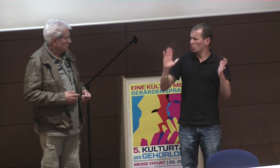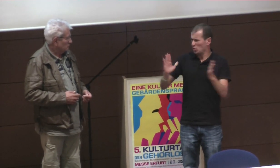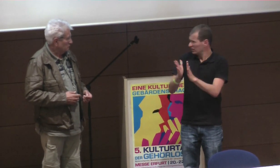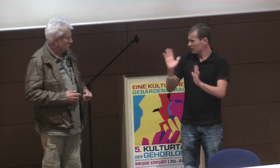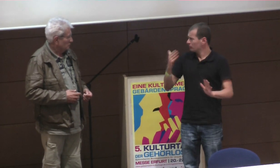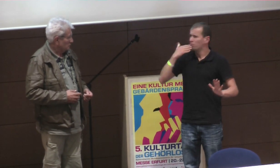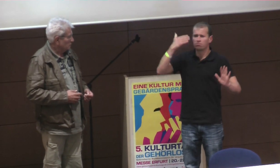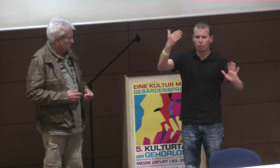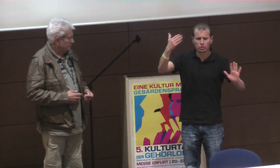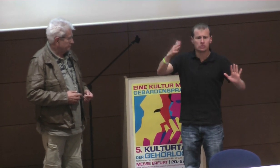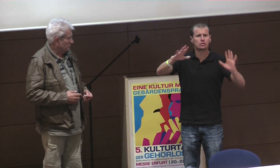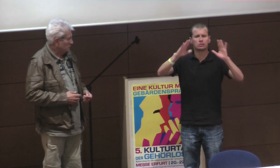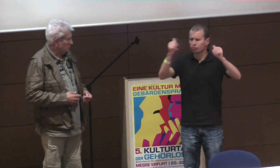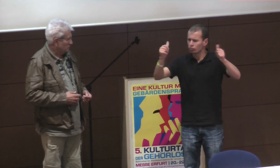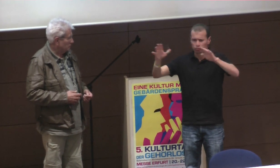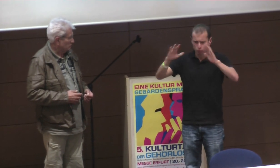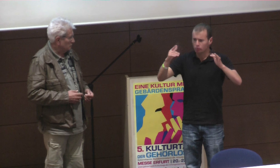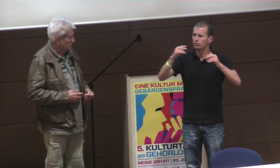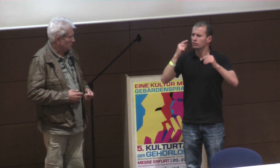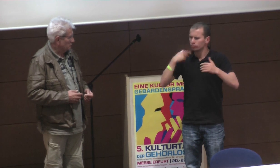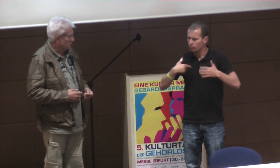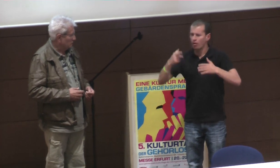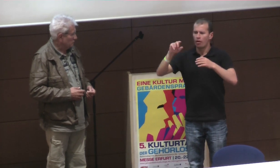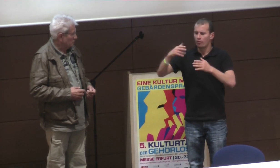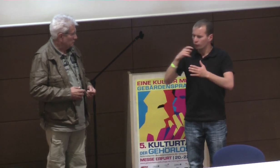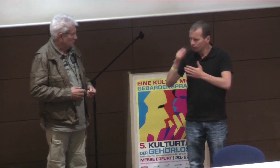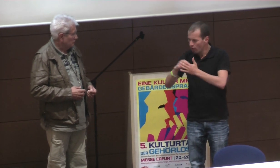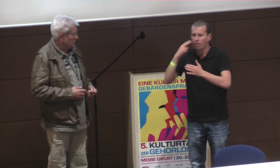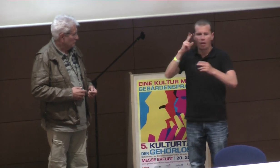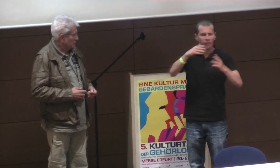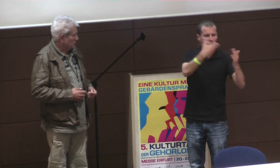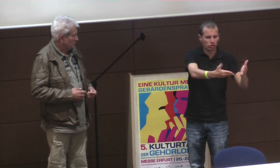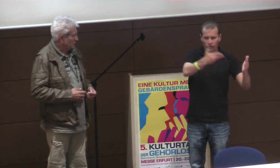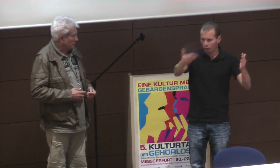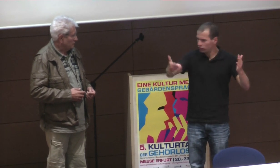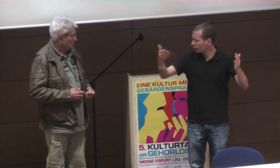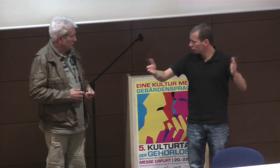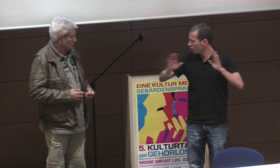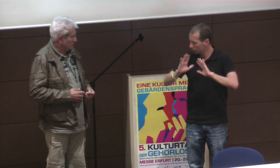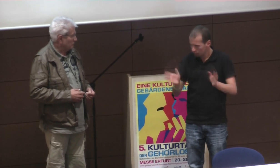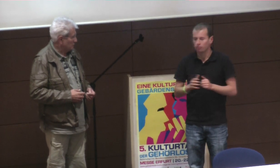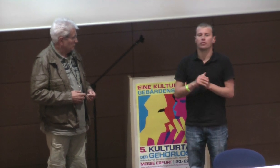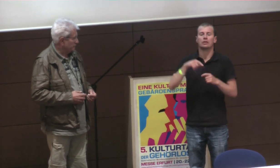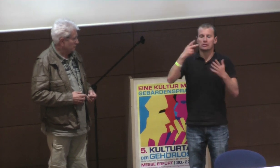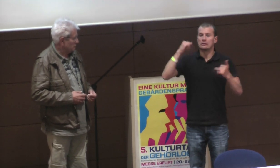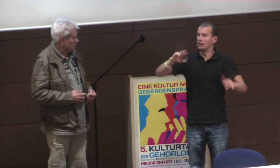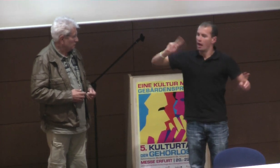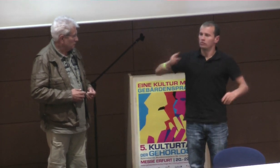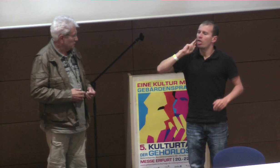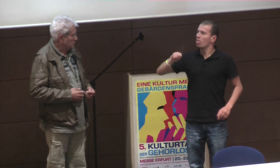da alle ankommen, und das ist eine ganz kurze Begrüßung, die dann erstmal stattfindet, und, ähm, dann erstmal alle vorgestellt werden, die Kandidaten, und,